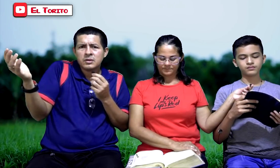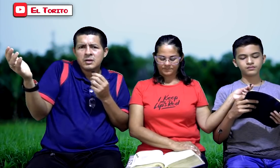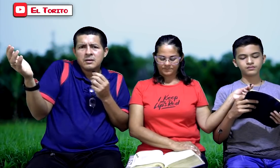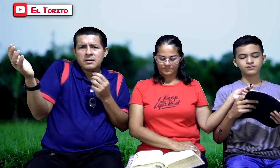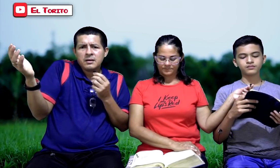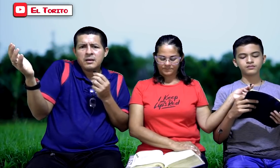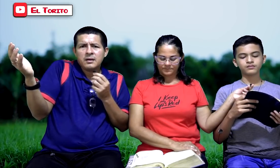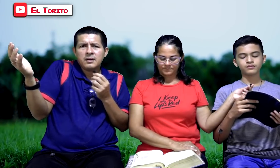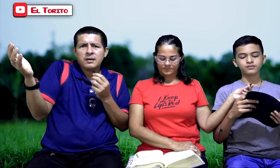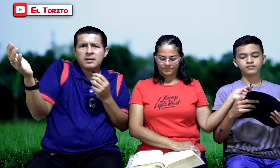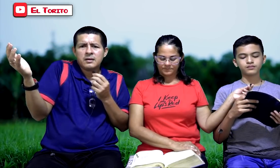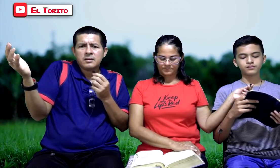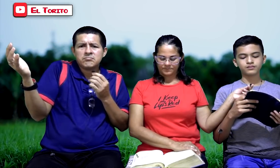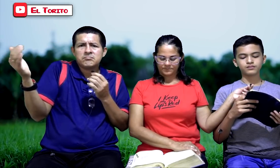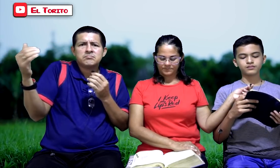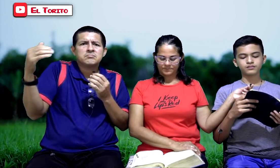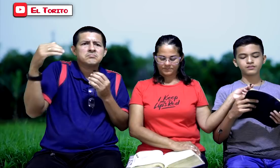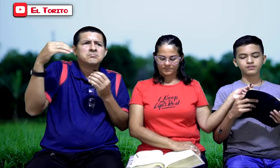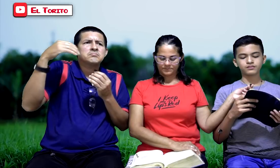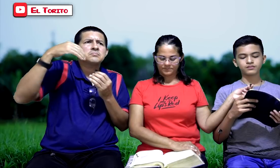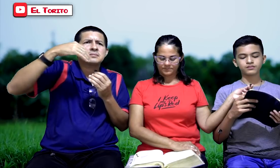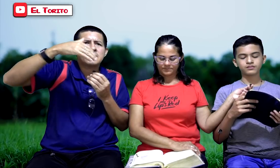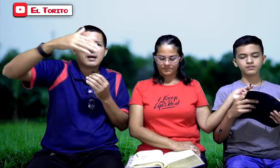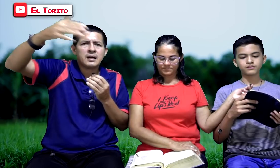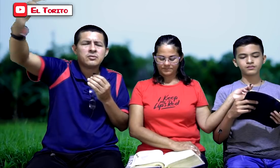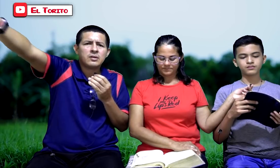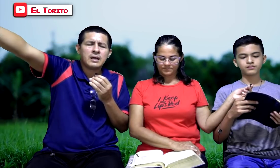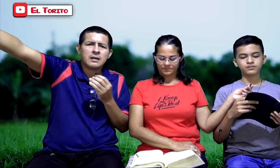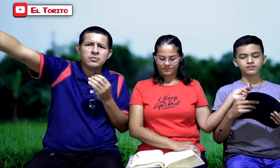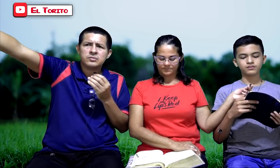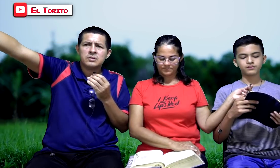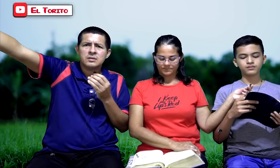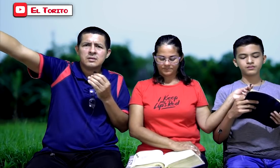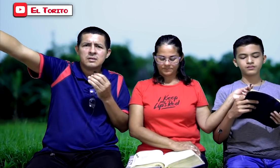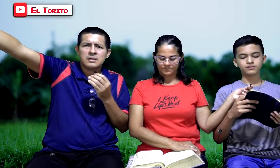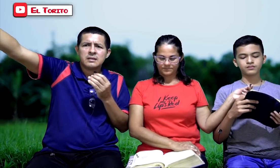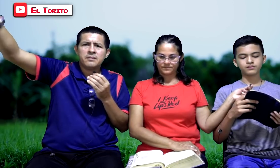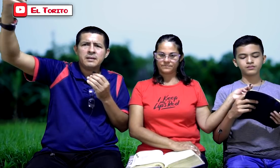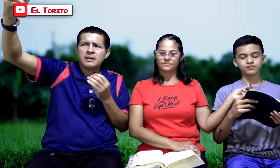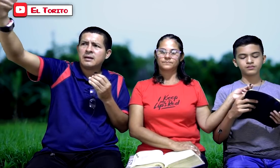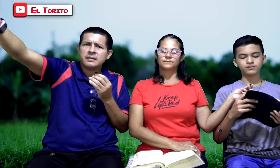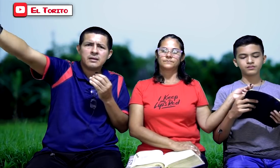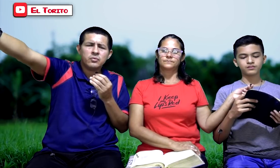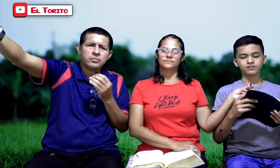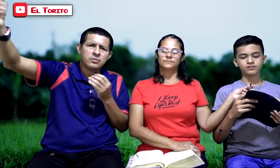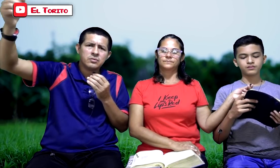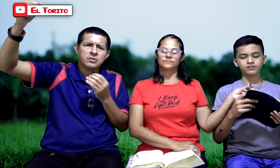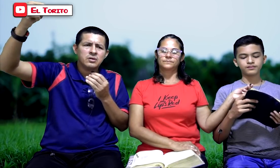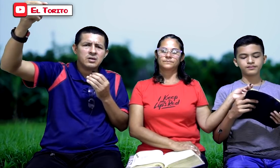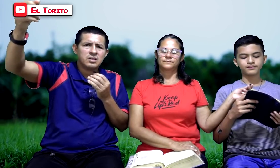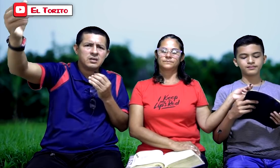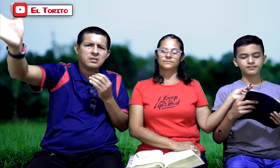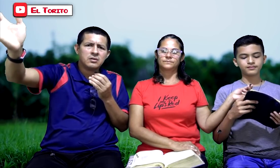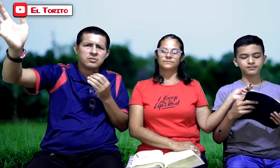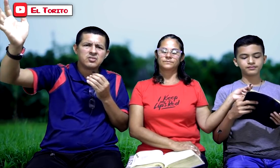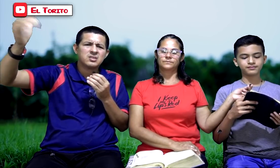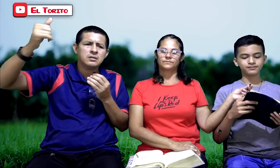sacándole a la luz las debilidades del uno y del otro sin